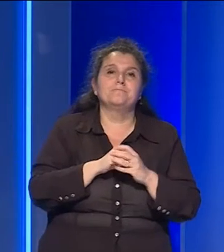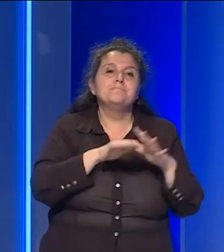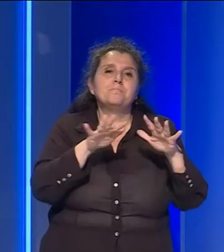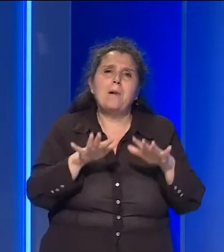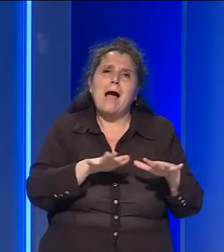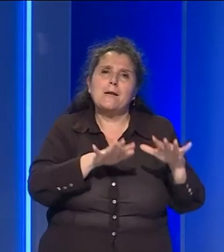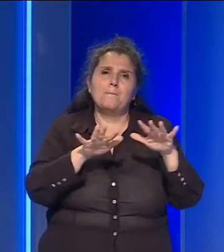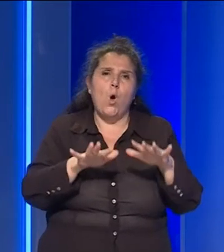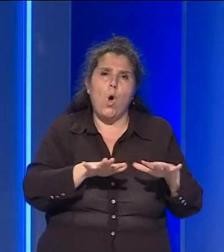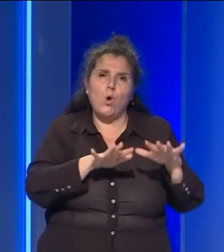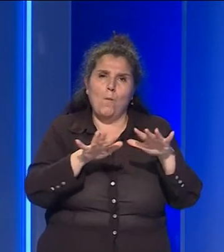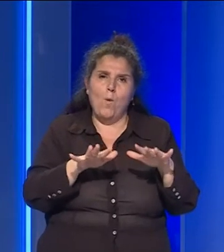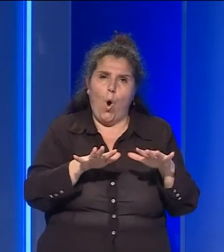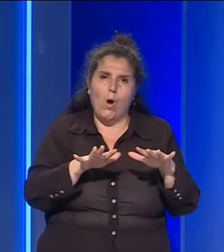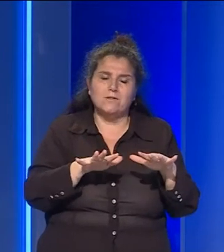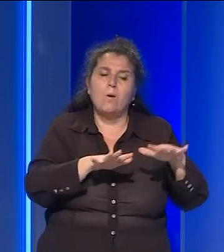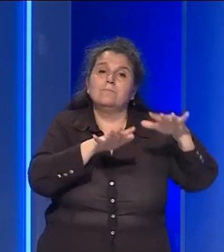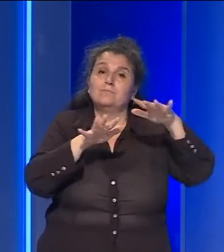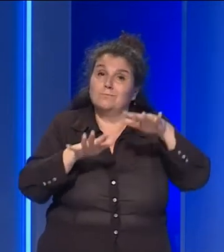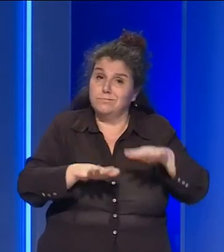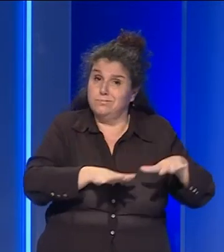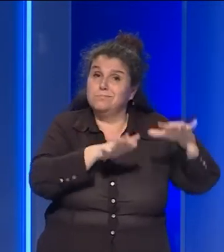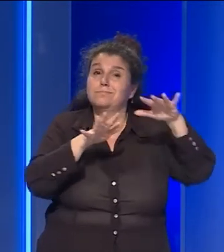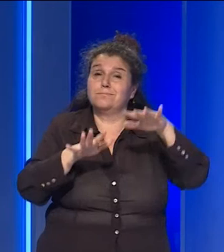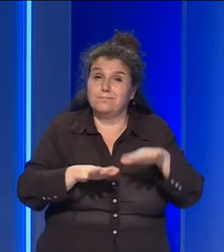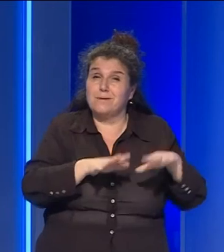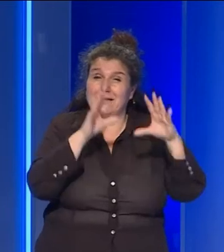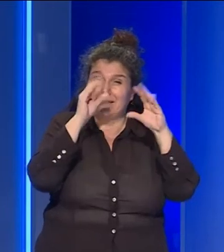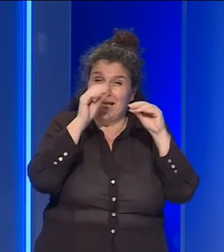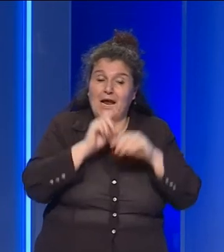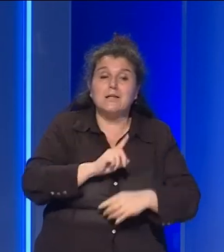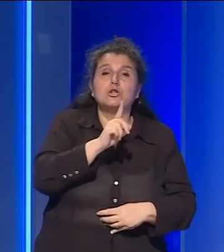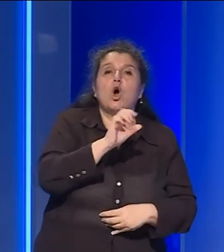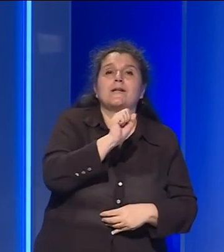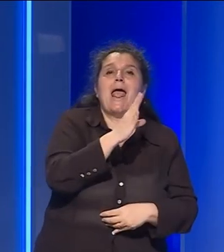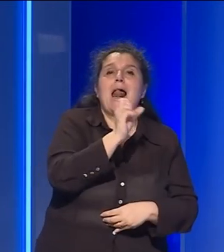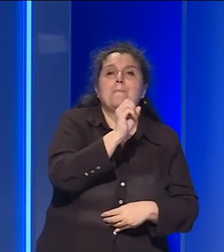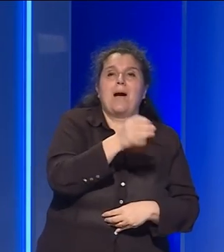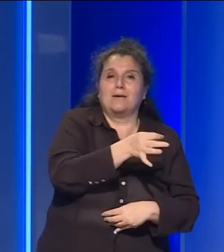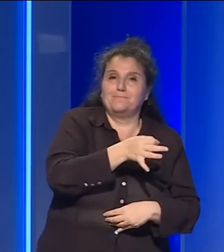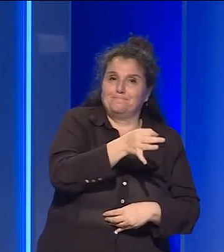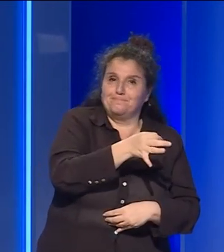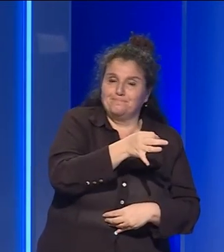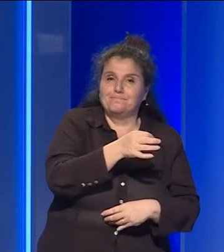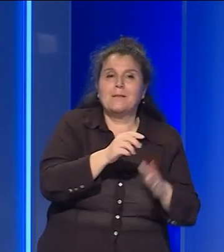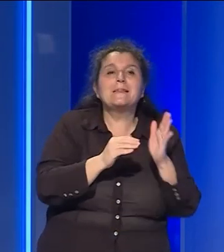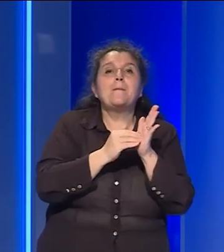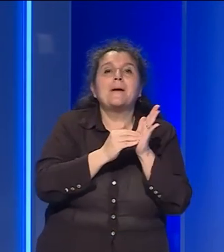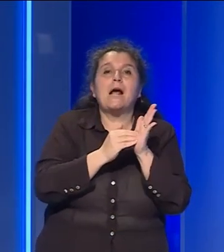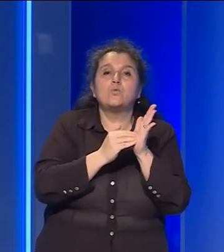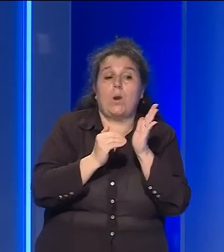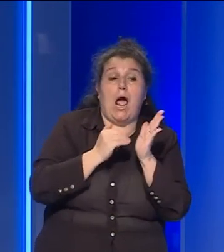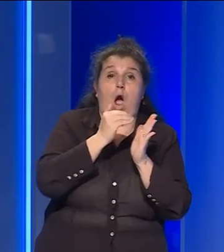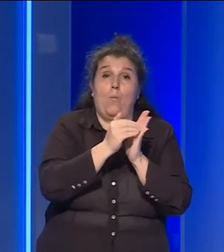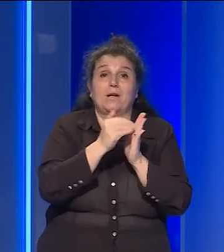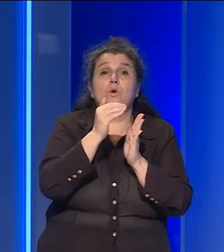Mari poco mossi, tendenti a mossi in serata a nord dell'Elba. Temperature minime in